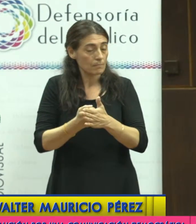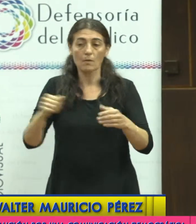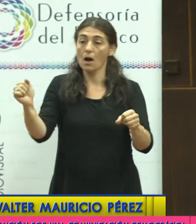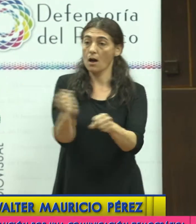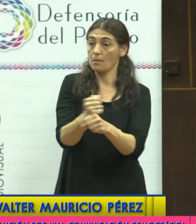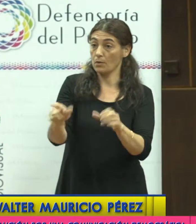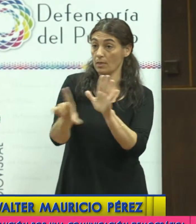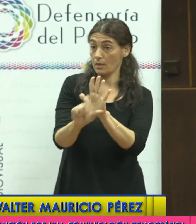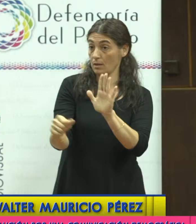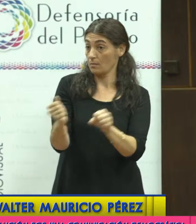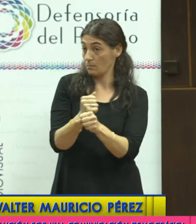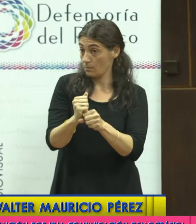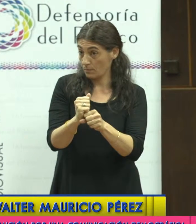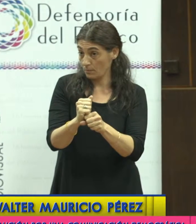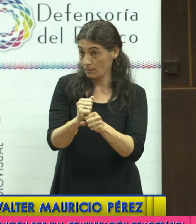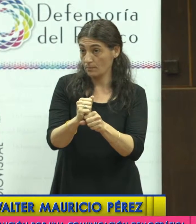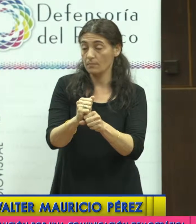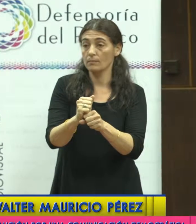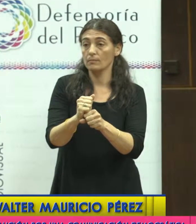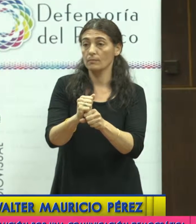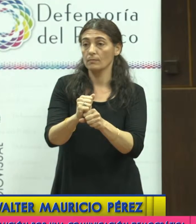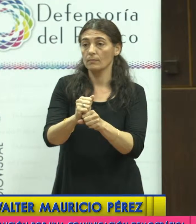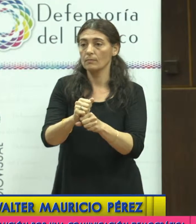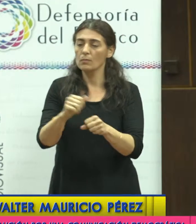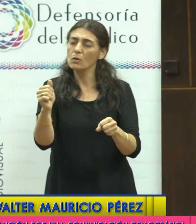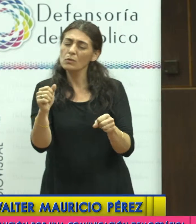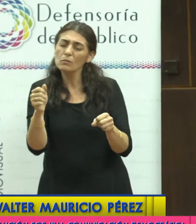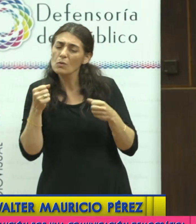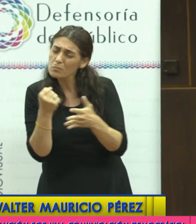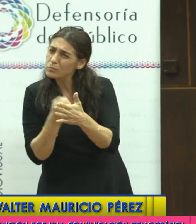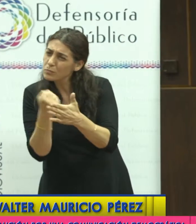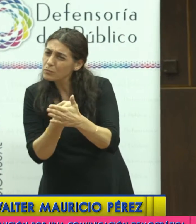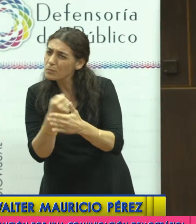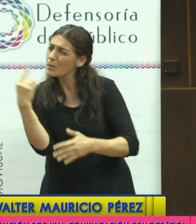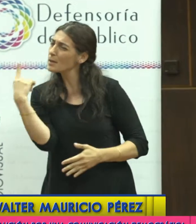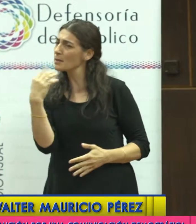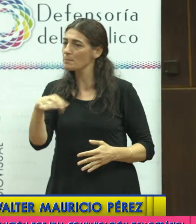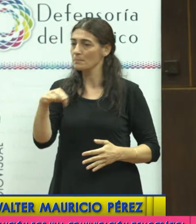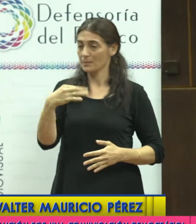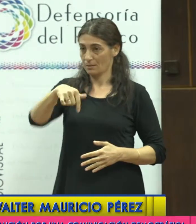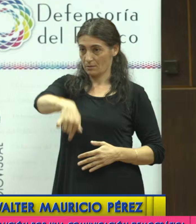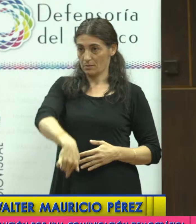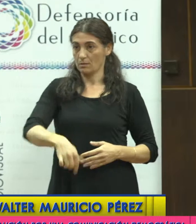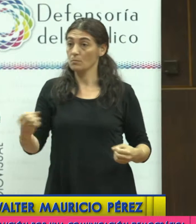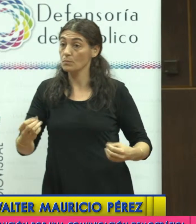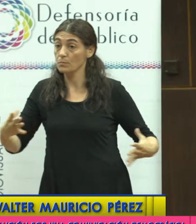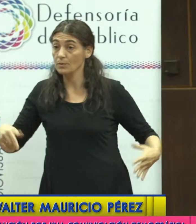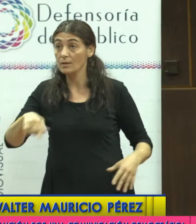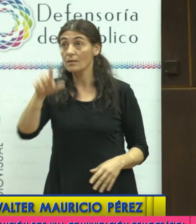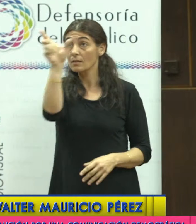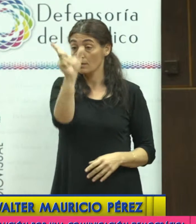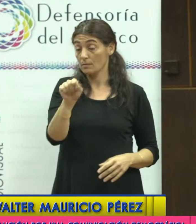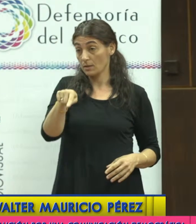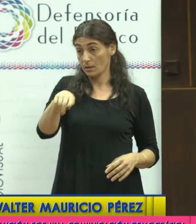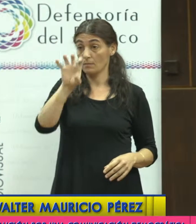y una lucha muy particular en Mendoza porque Mendoza ocupó un rol muy